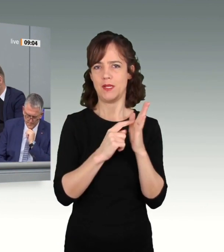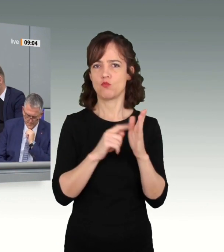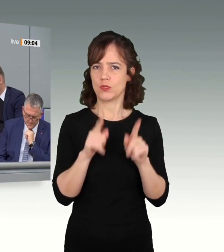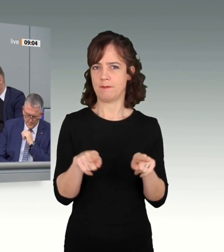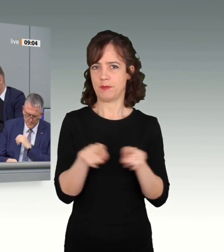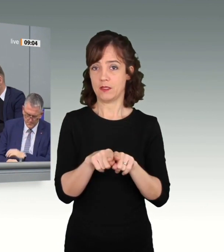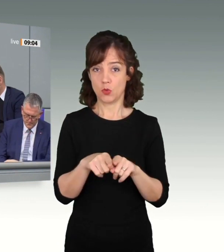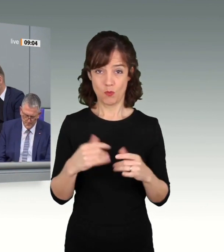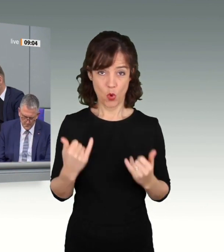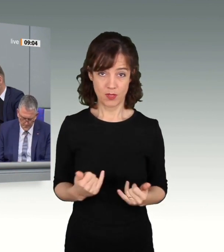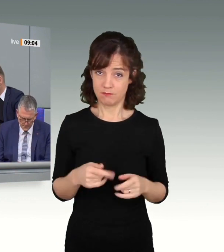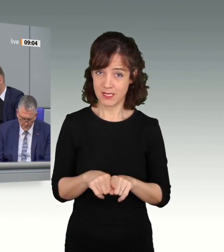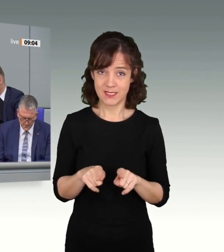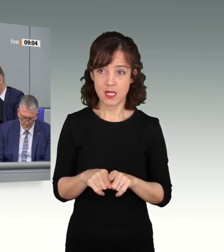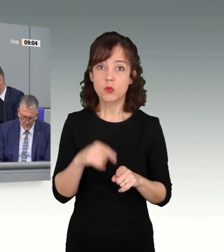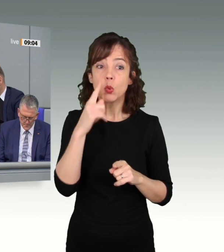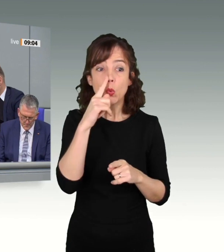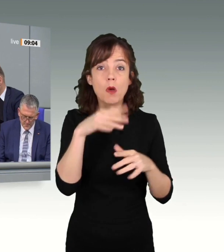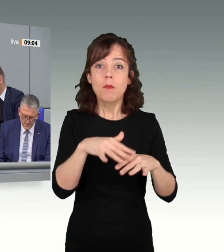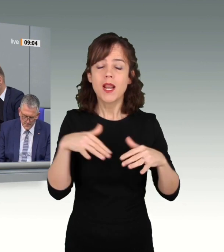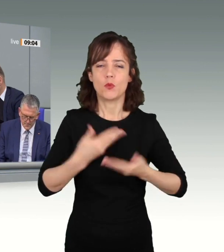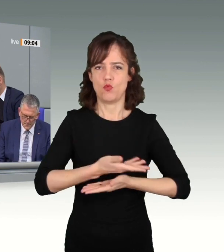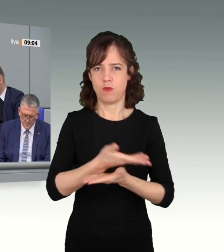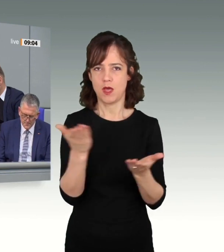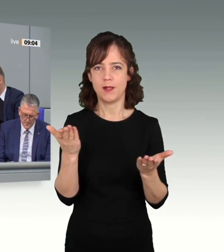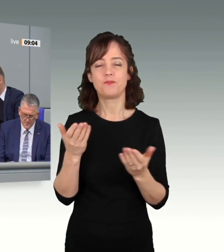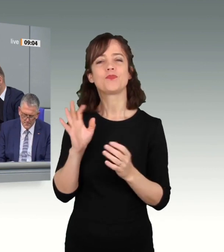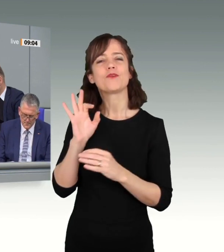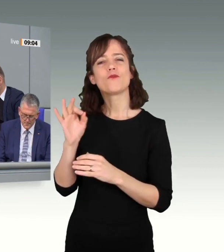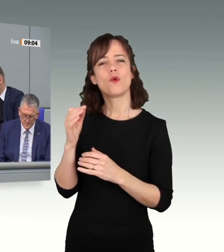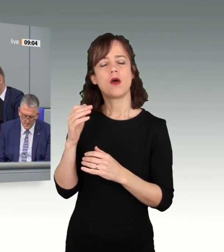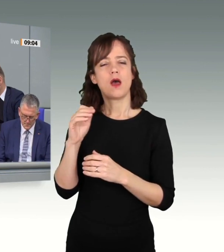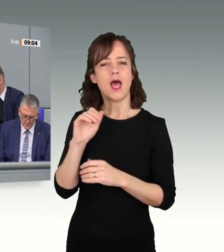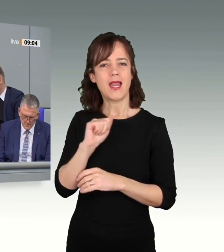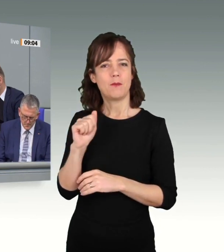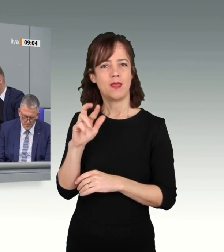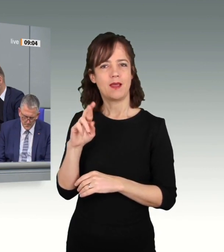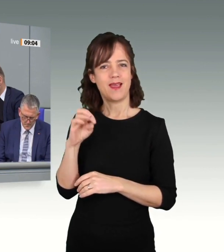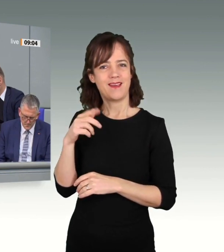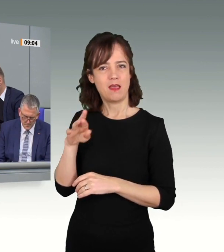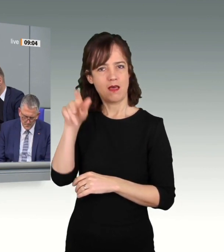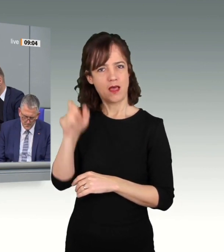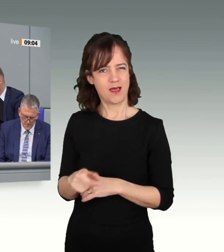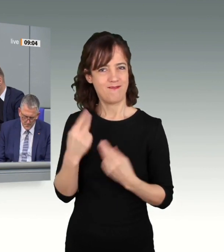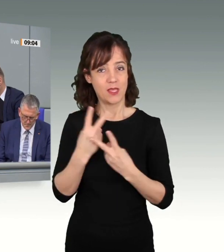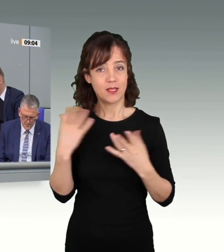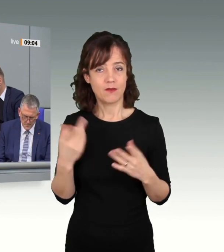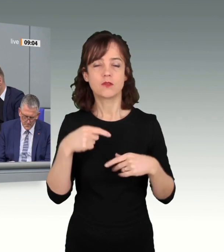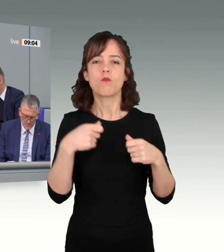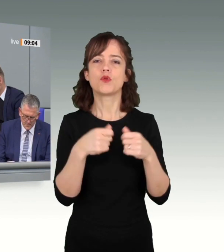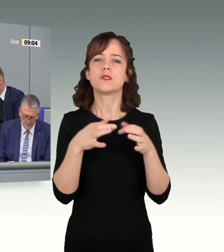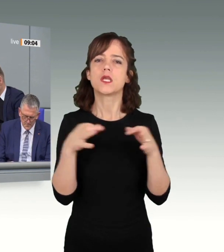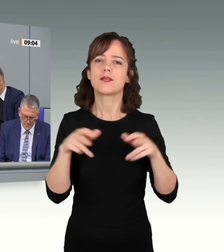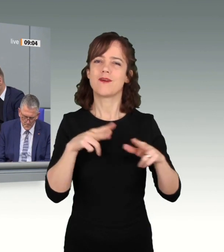und nicht nur im Parlament. Für Annemarie Renger gehörte dazu, den Frauen der Bundestagsverwaltung die